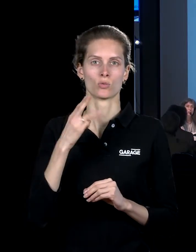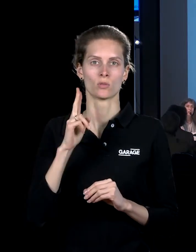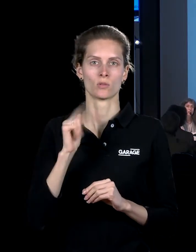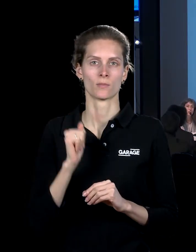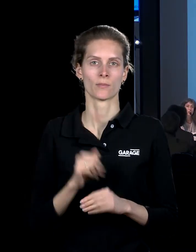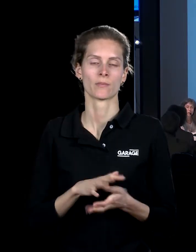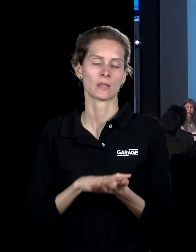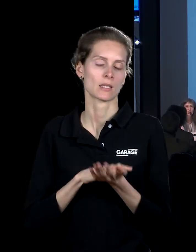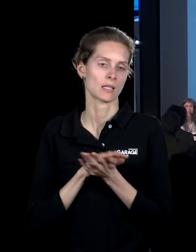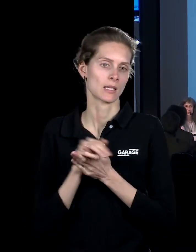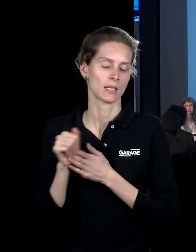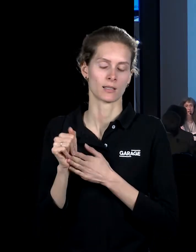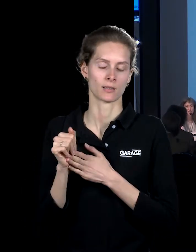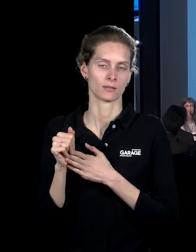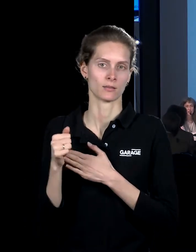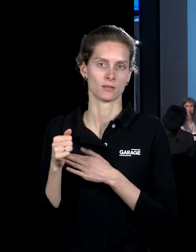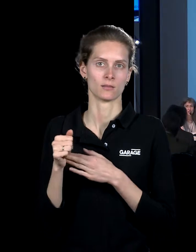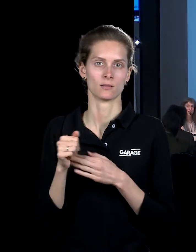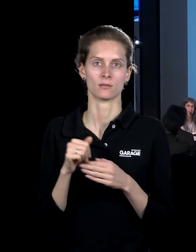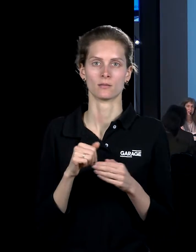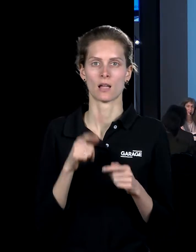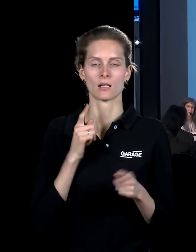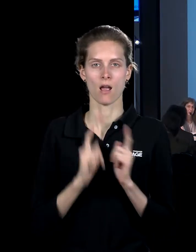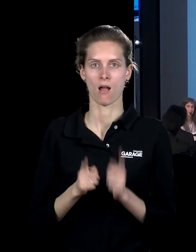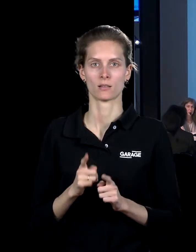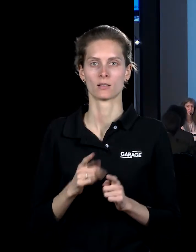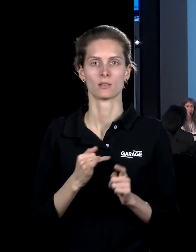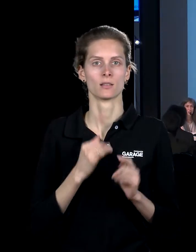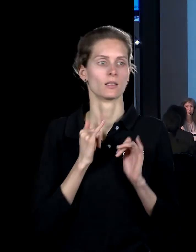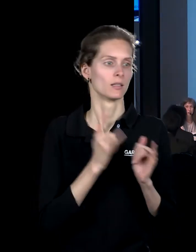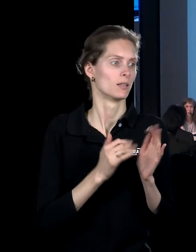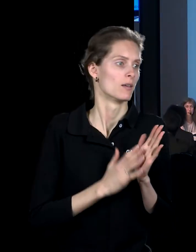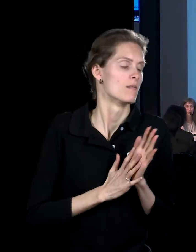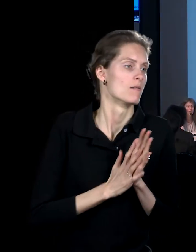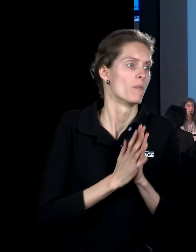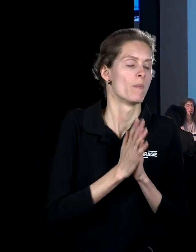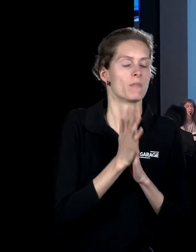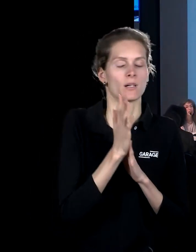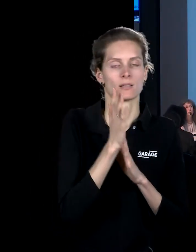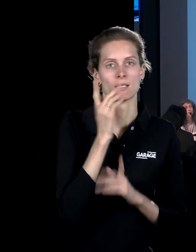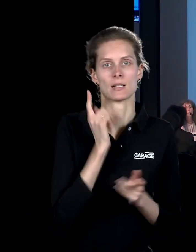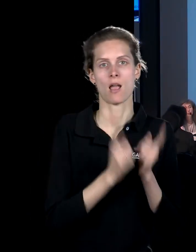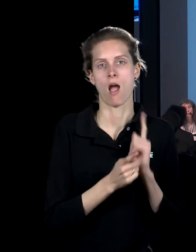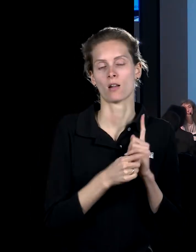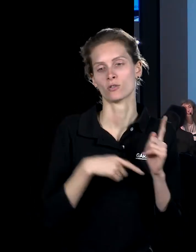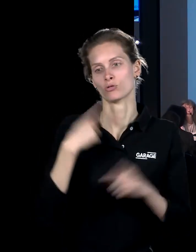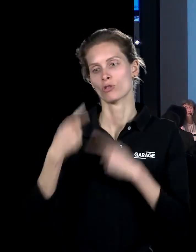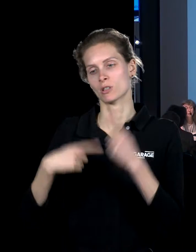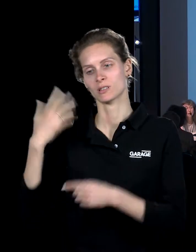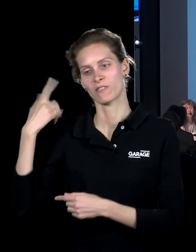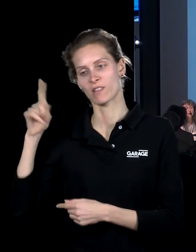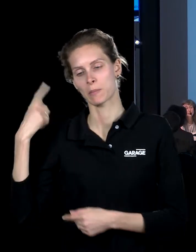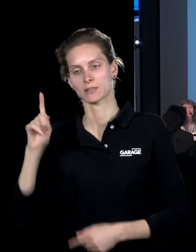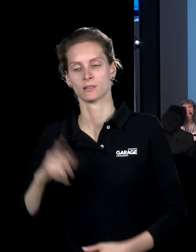реальностью, дать вымыслу прорасти в реальность, или дать реальности прорасти в вымысел, то, чем занимается ВИИК, это еще возможно, что как